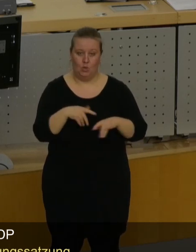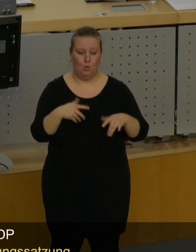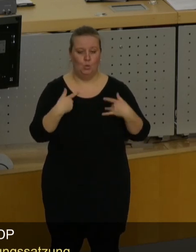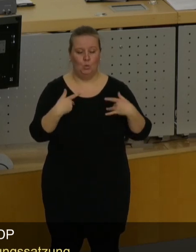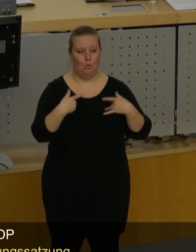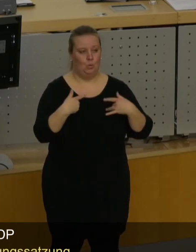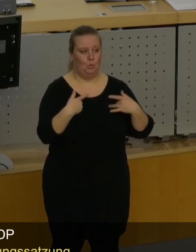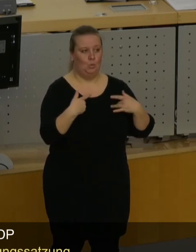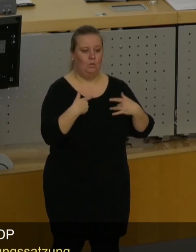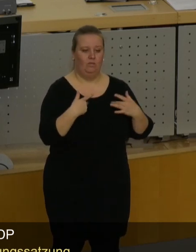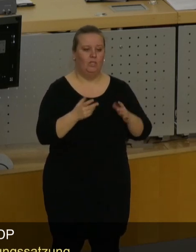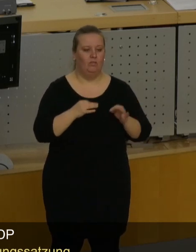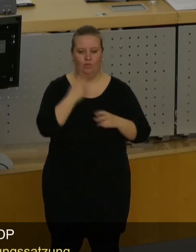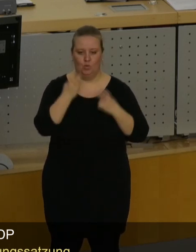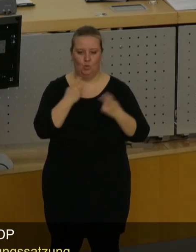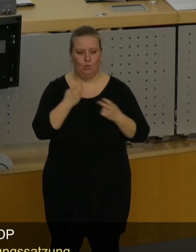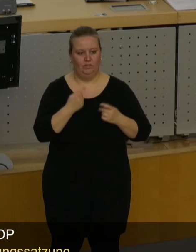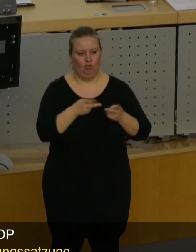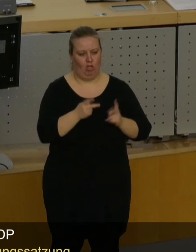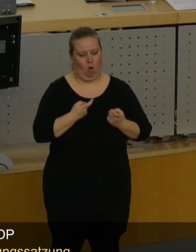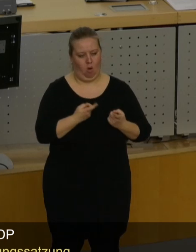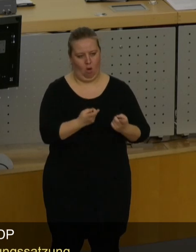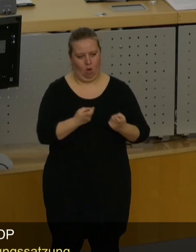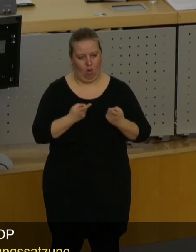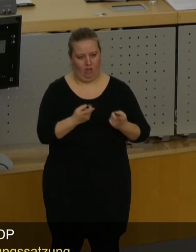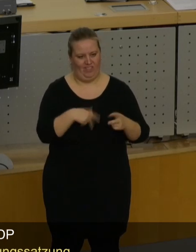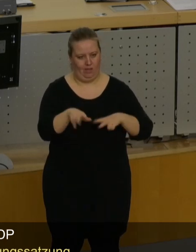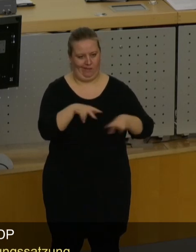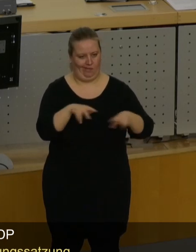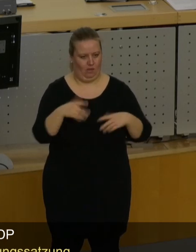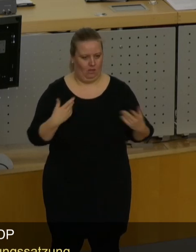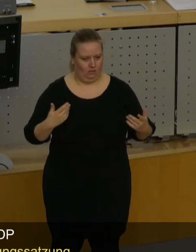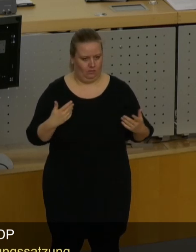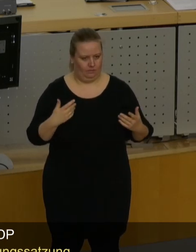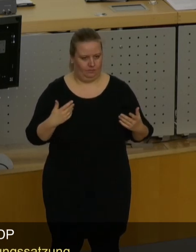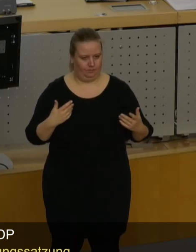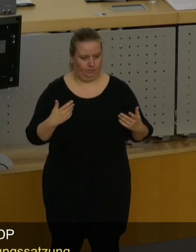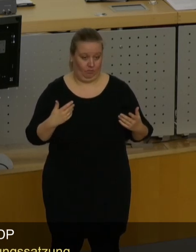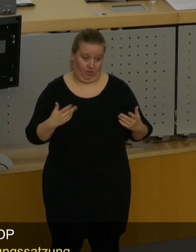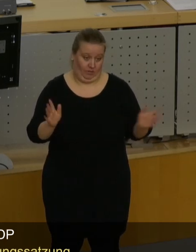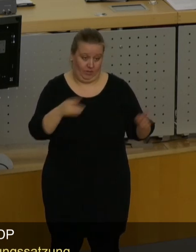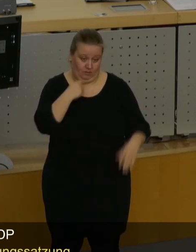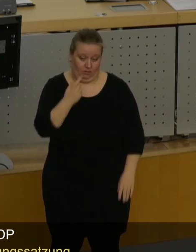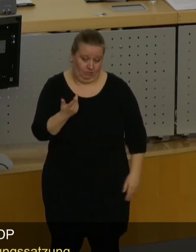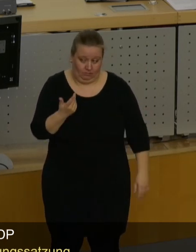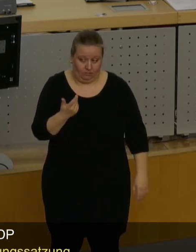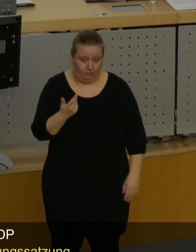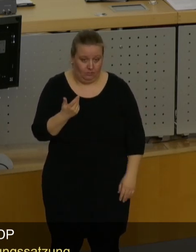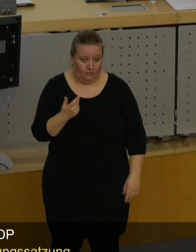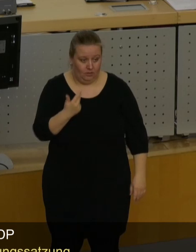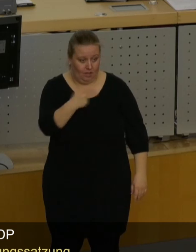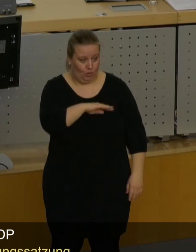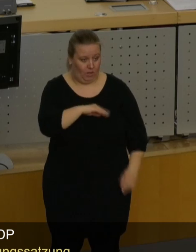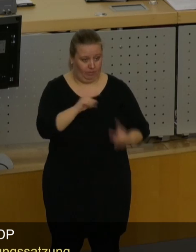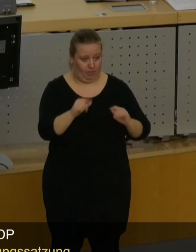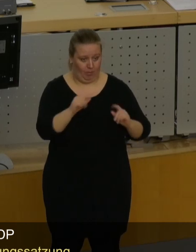in Gutsherrenmanier, die versucht haben, die Stadt zu regieren. Wie gesagt, dann sind drei Kollegen